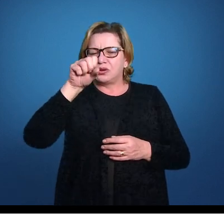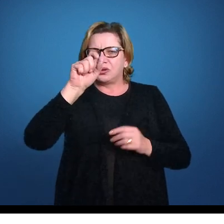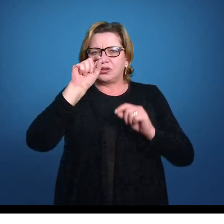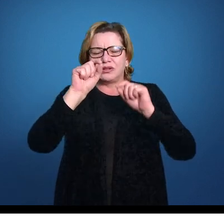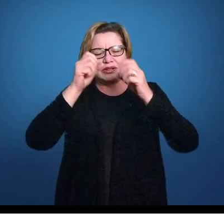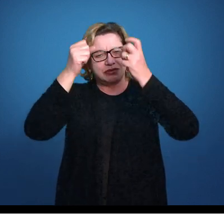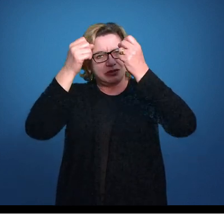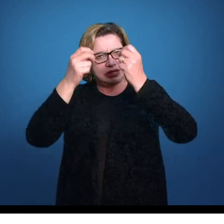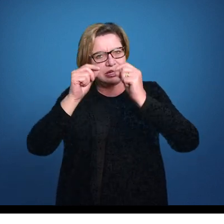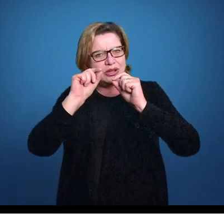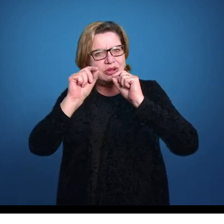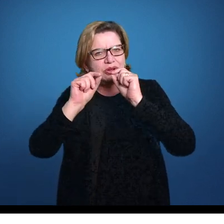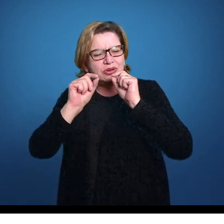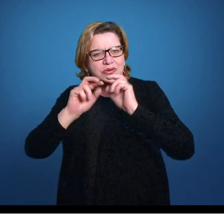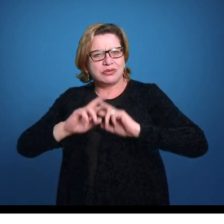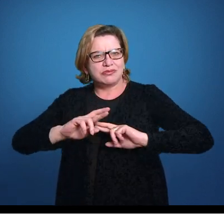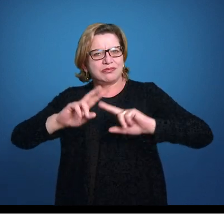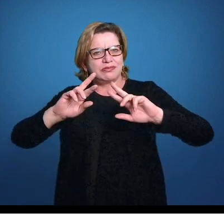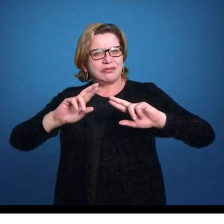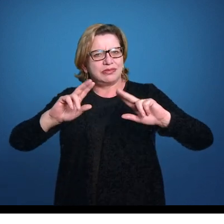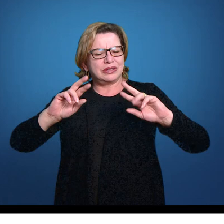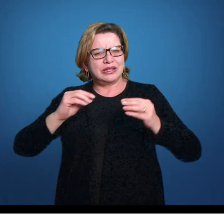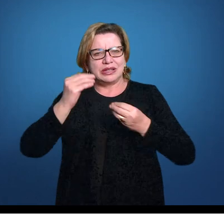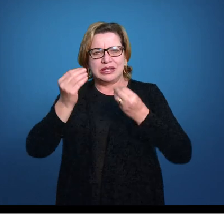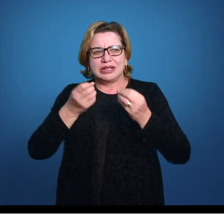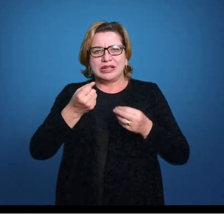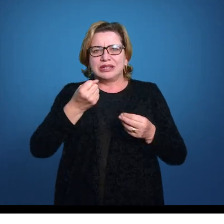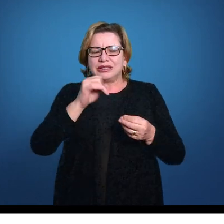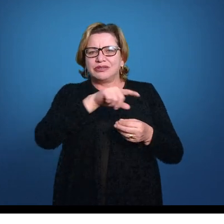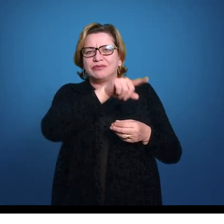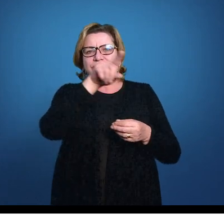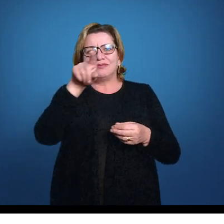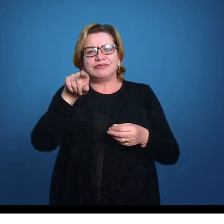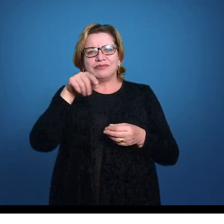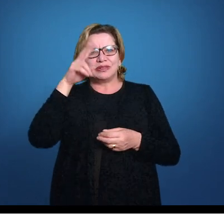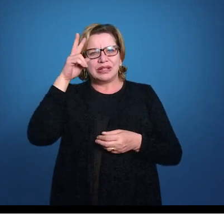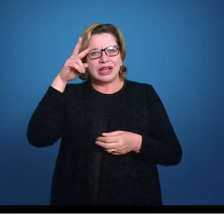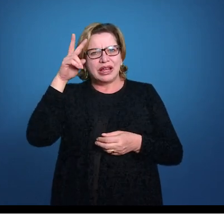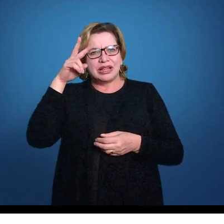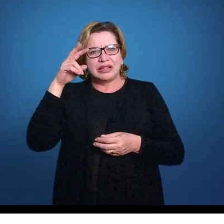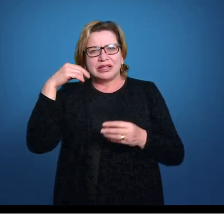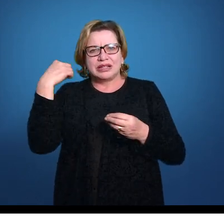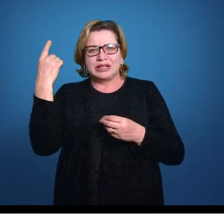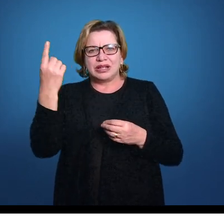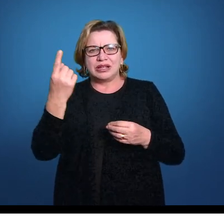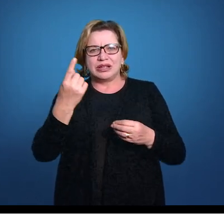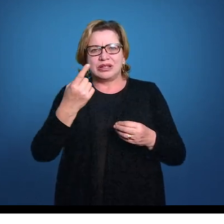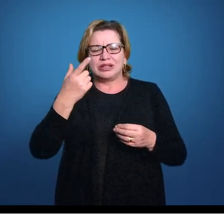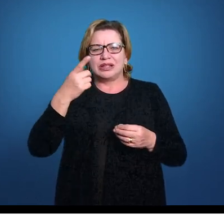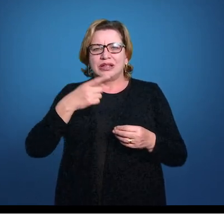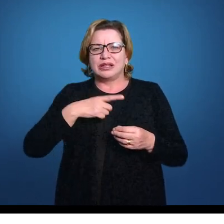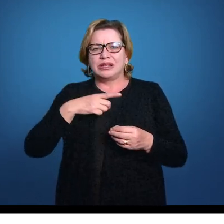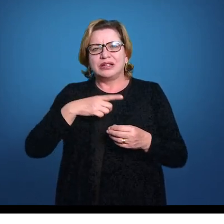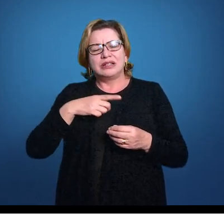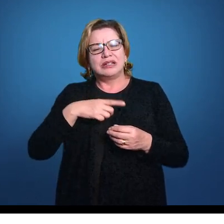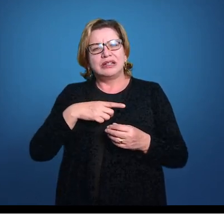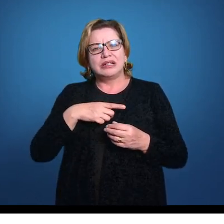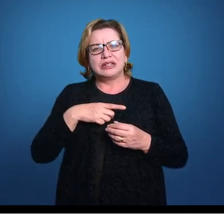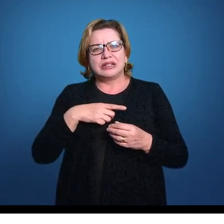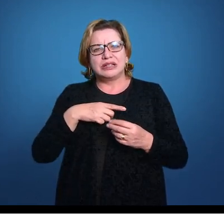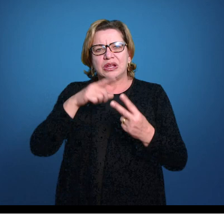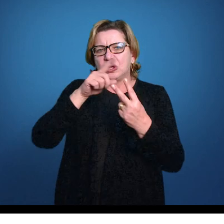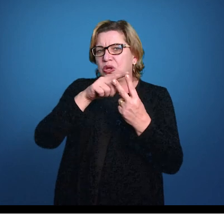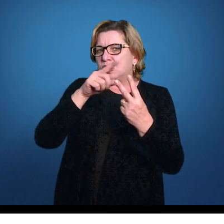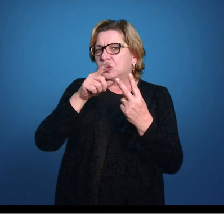vão se diversificando, então se vocês forem lembrar, a gente tinha dois